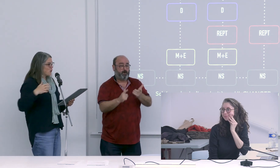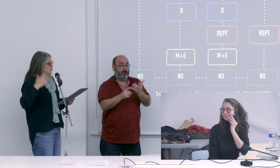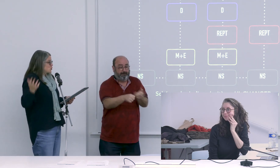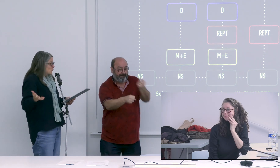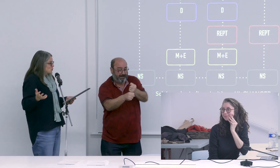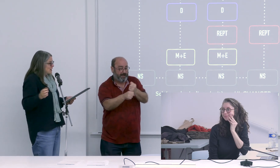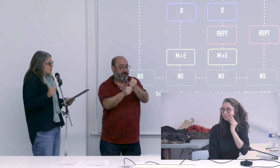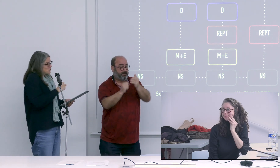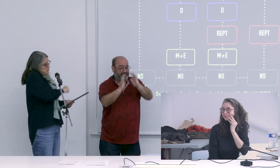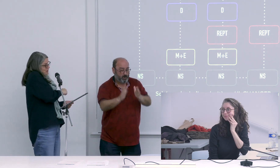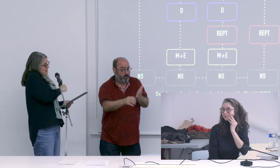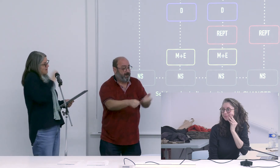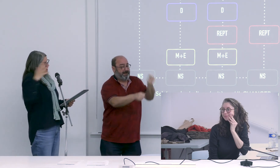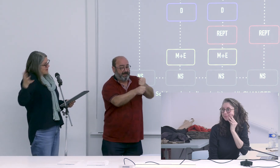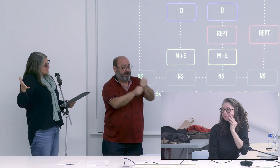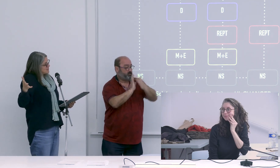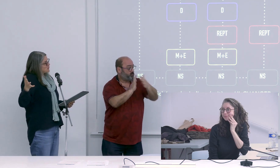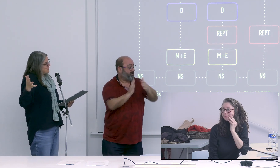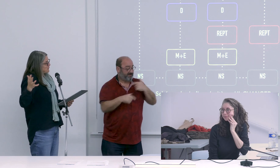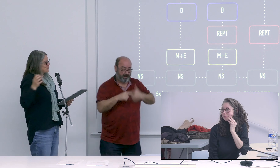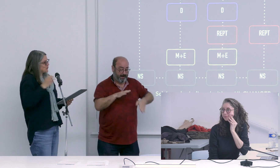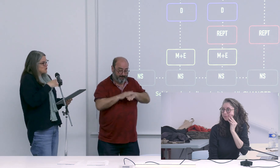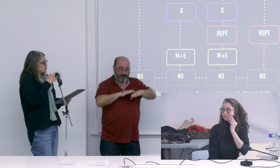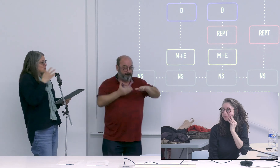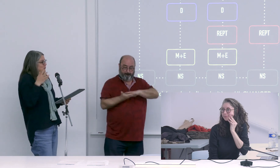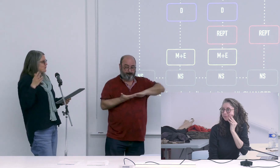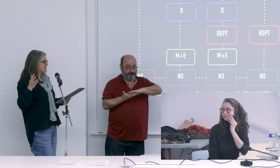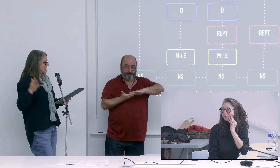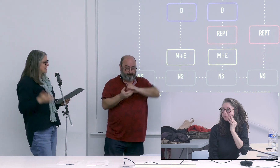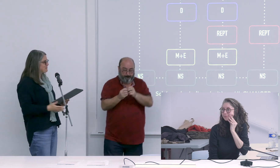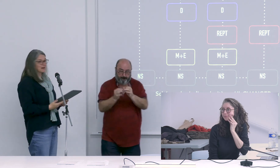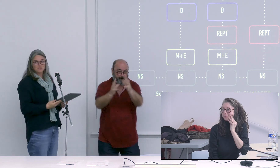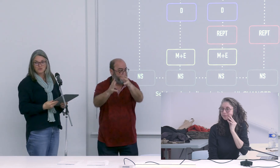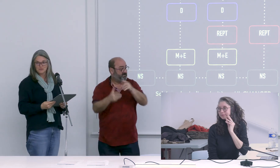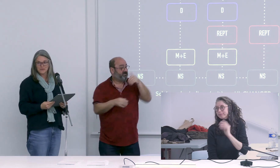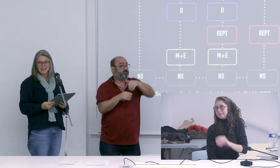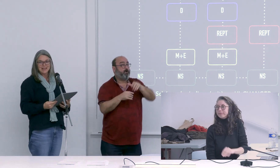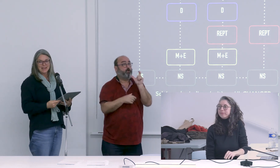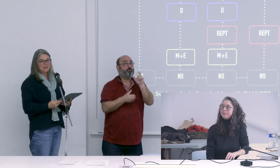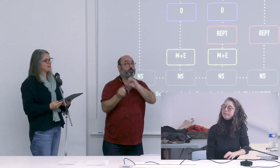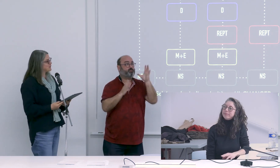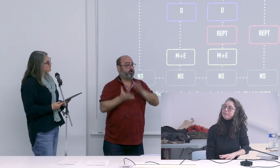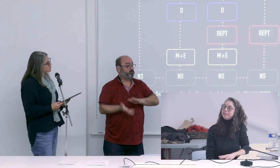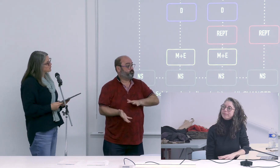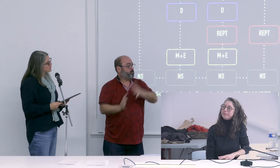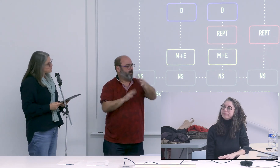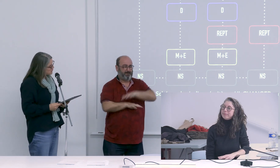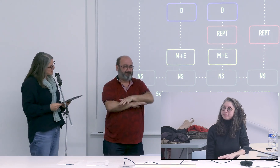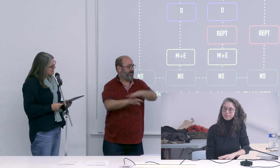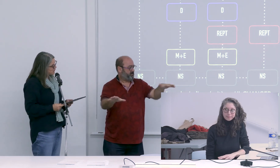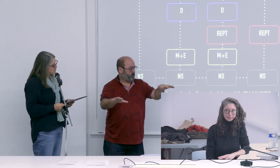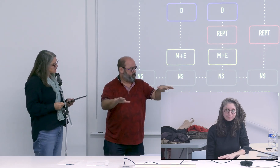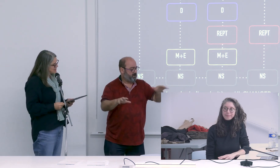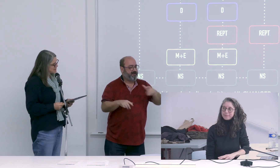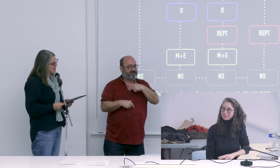on change quelque chose de rien à existant donc le changement en fait il est partout et je voulais juste